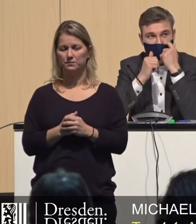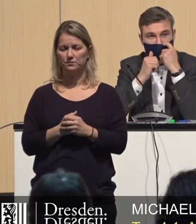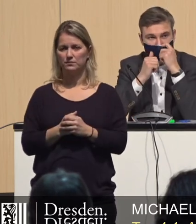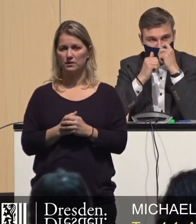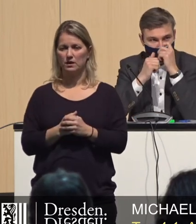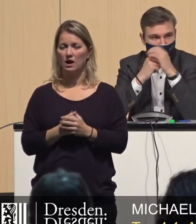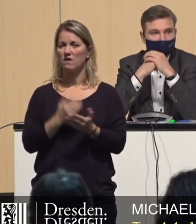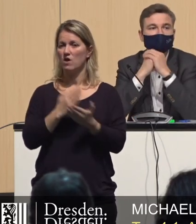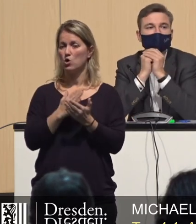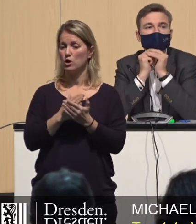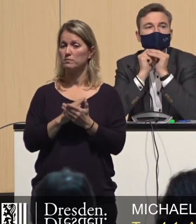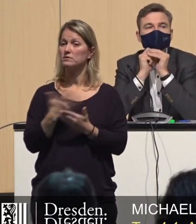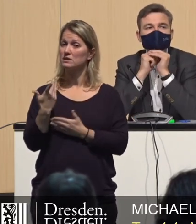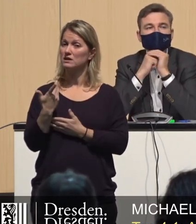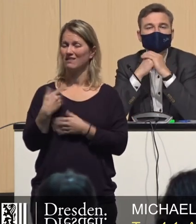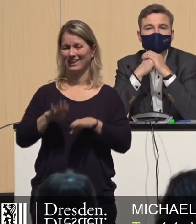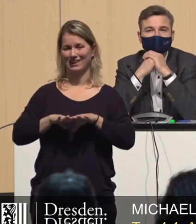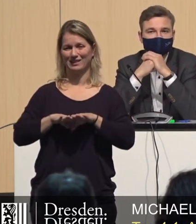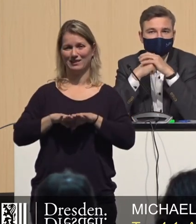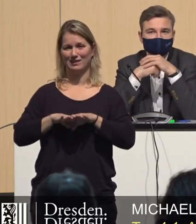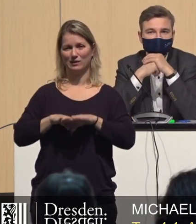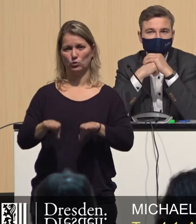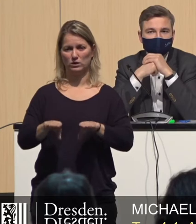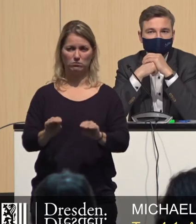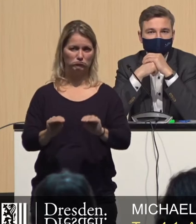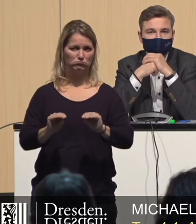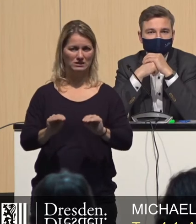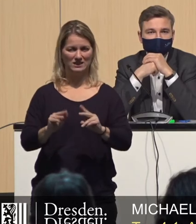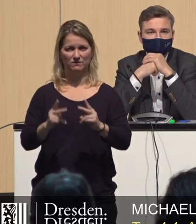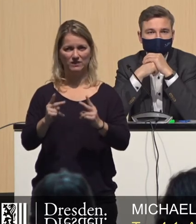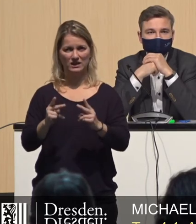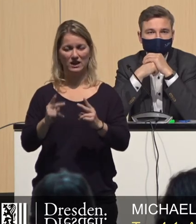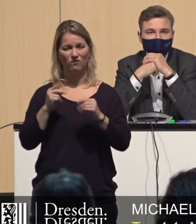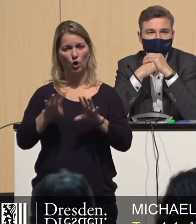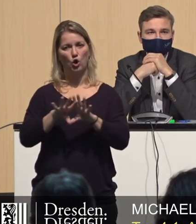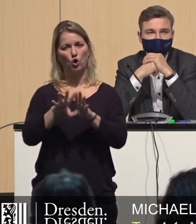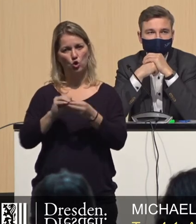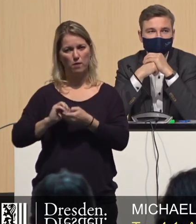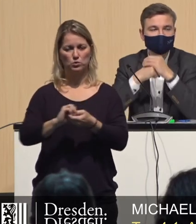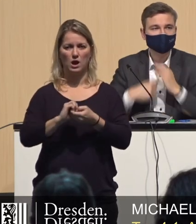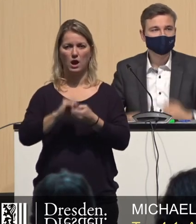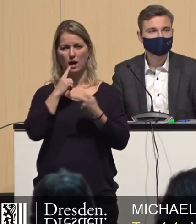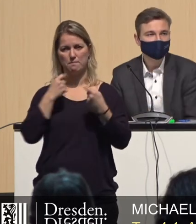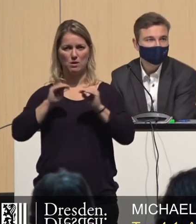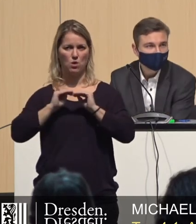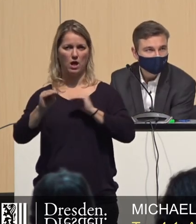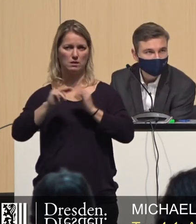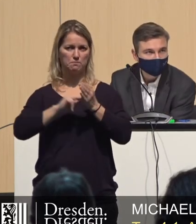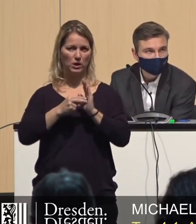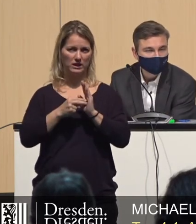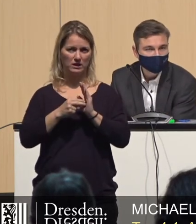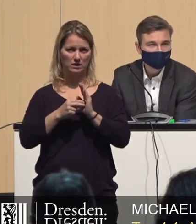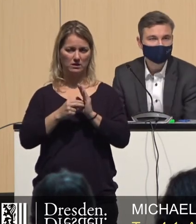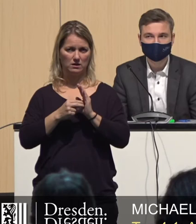Grundlehre für eine kommunale Baulandpolitik. Sie darf nicht den